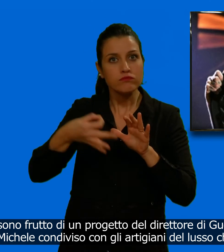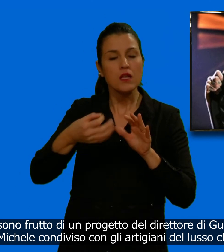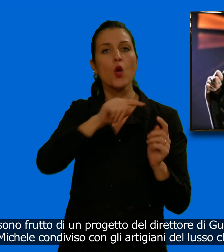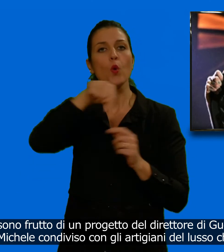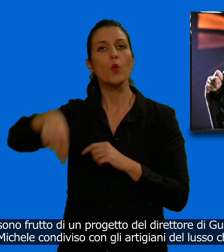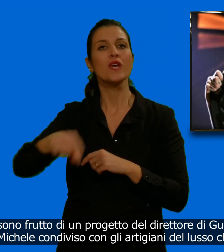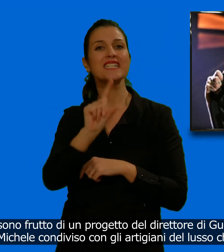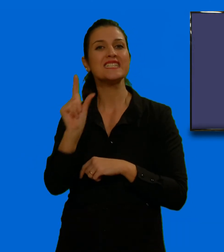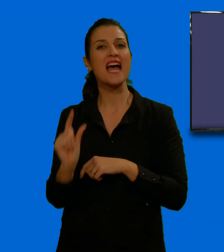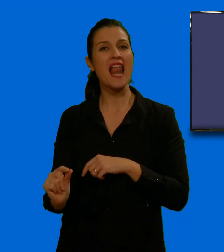nel Salento.